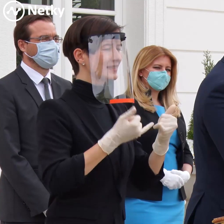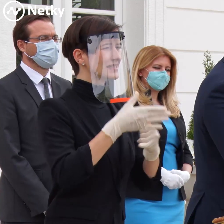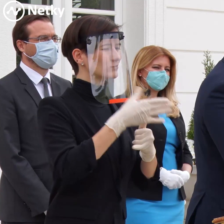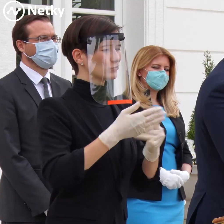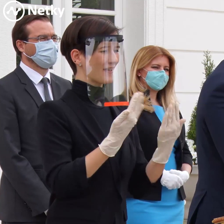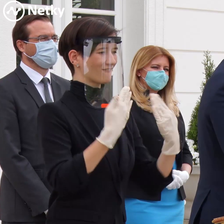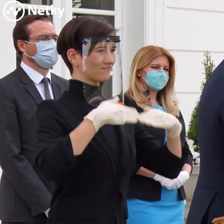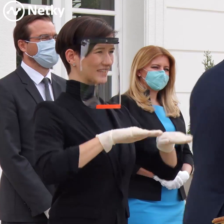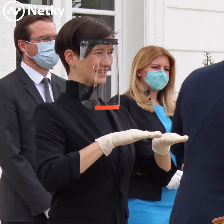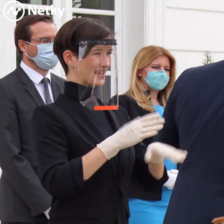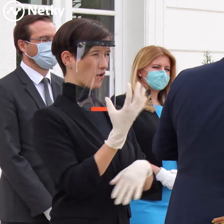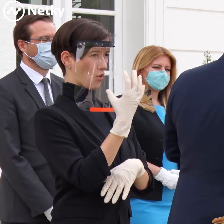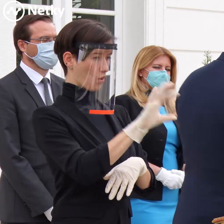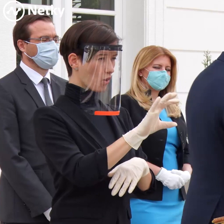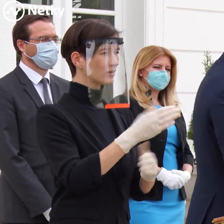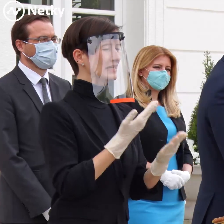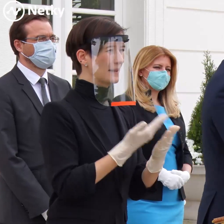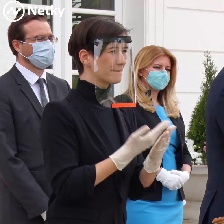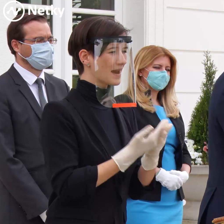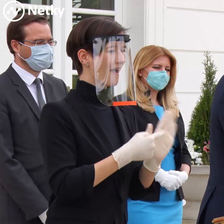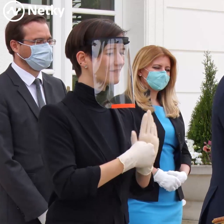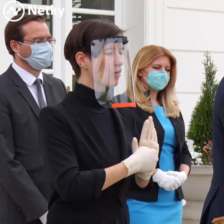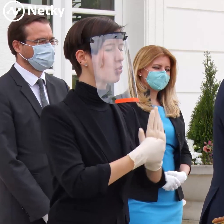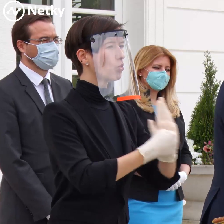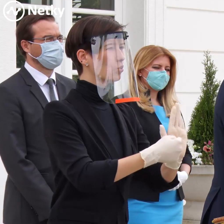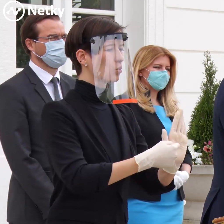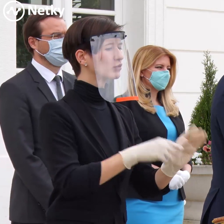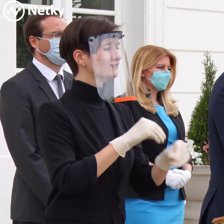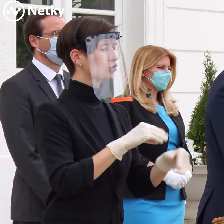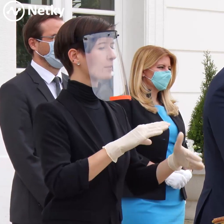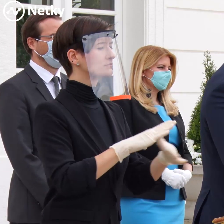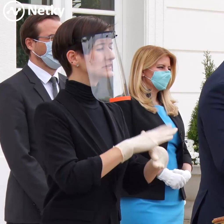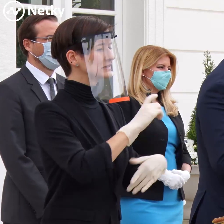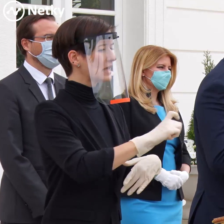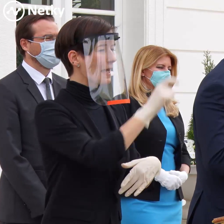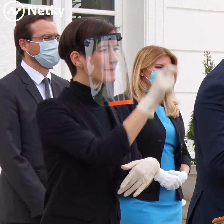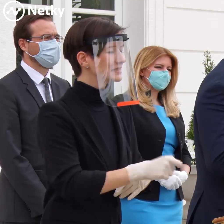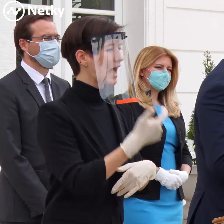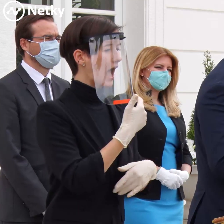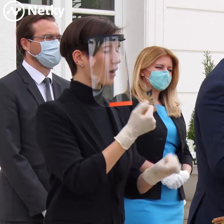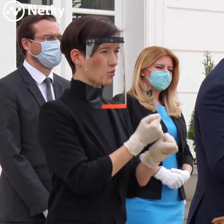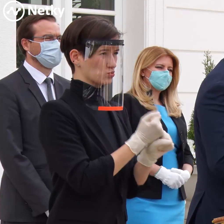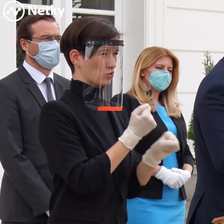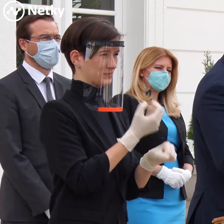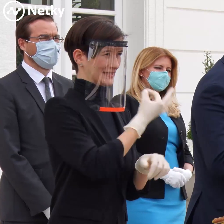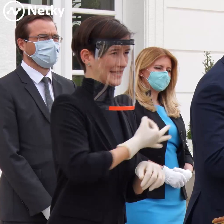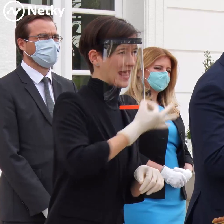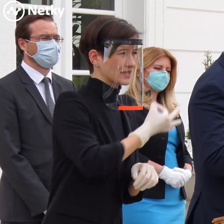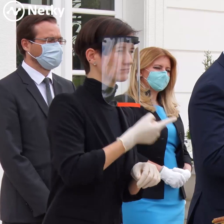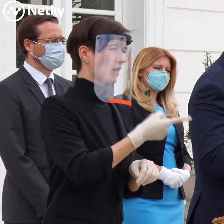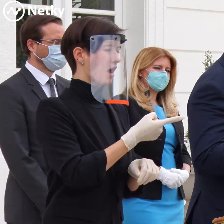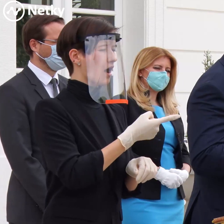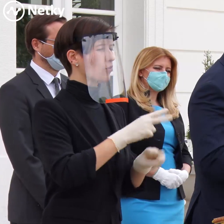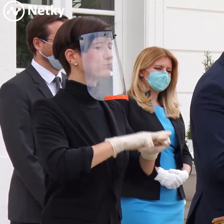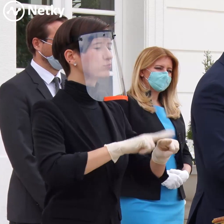tak povedať, že nie je priamo na tých mobilných vodoch, ale aby vedeli tie testy urobiť aj sami v prípade, ak o to budú mať záujem, akým